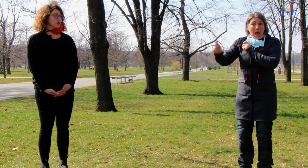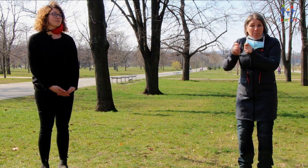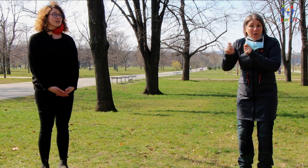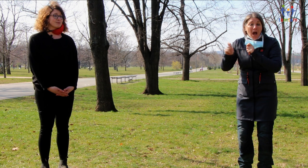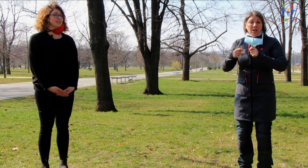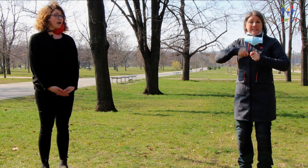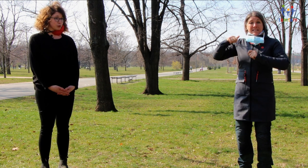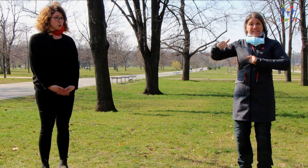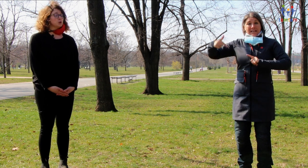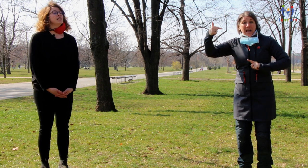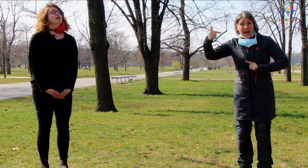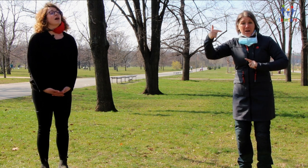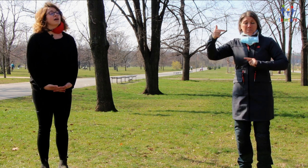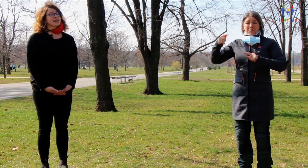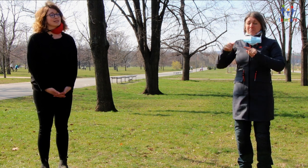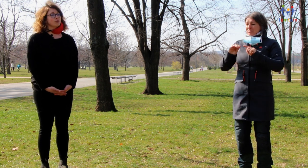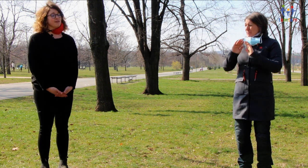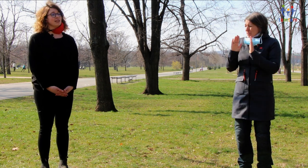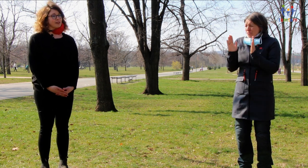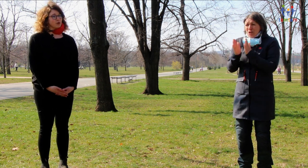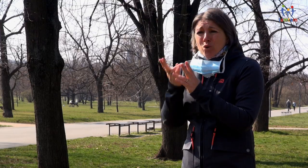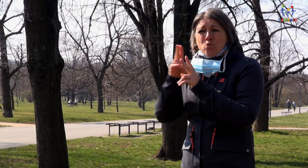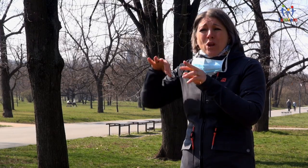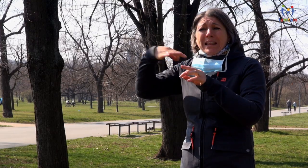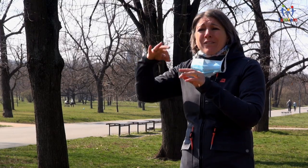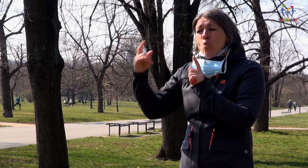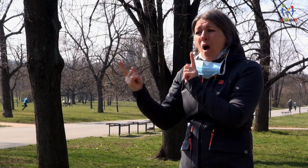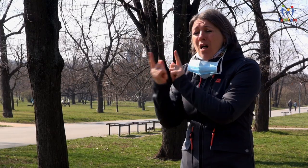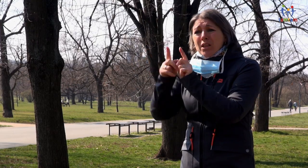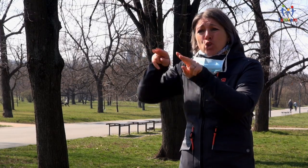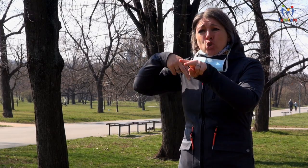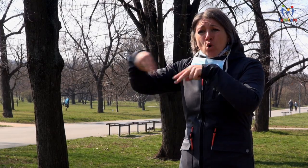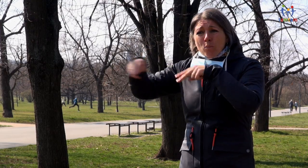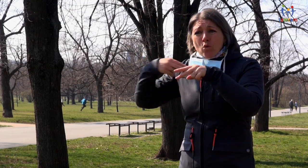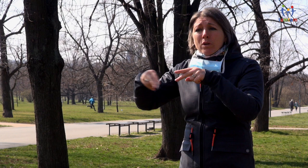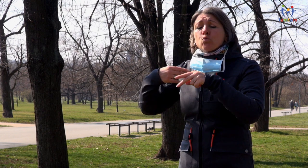nebo i bsmsk. A spolu dá se doblívat individuální konflikace, která probíhá online firmy.